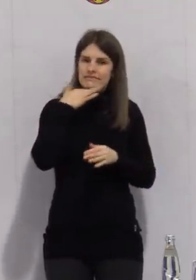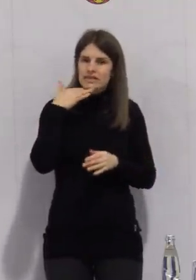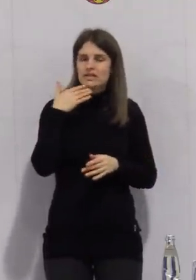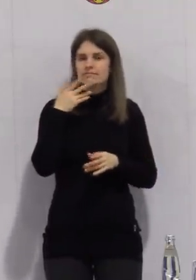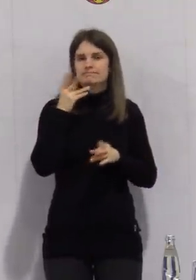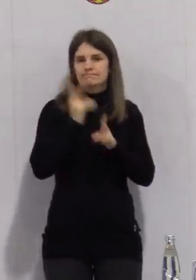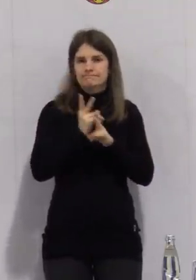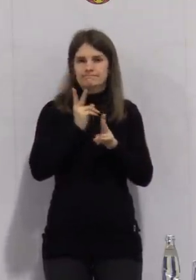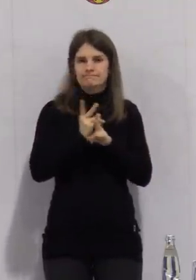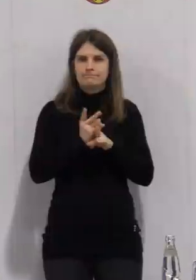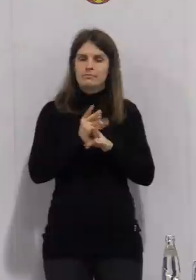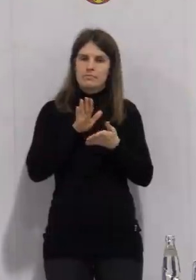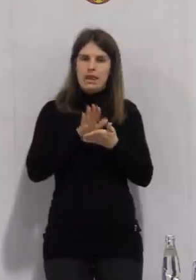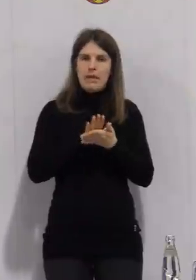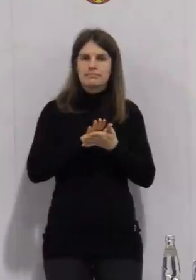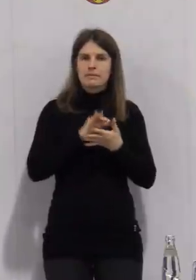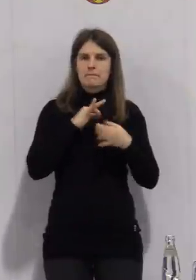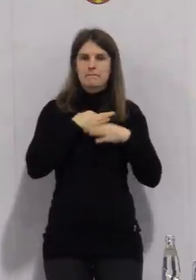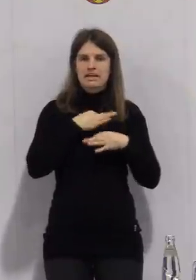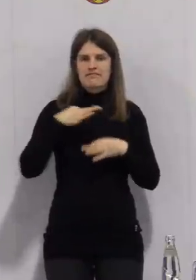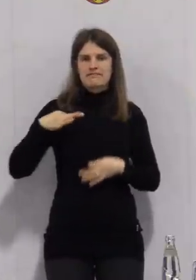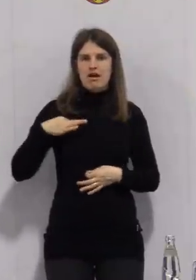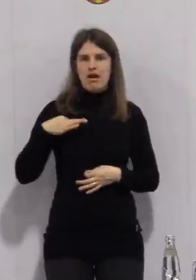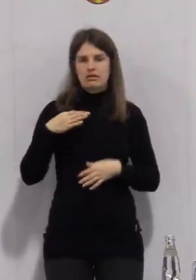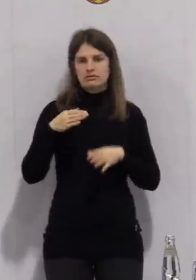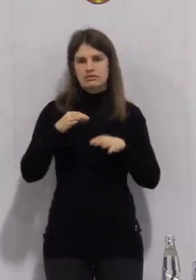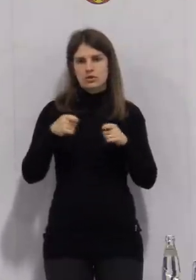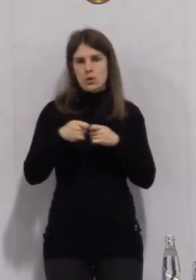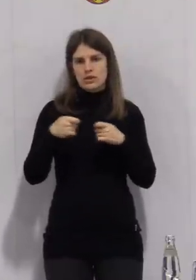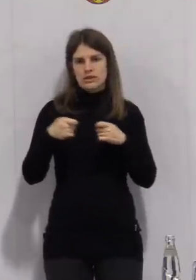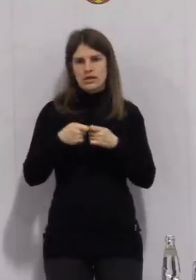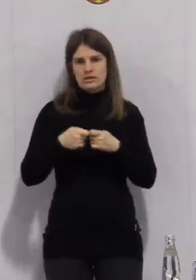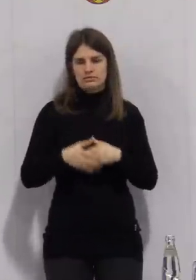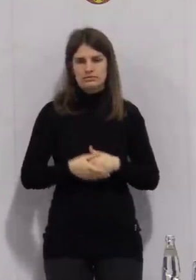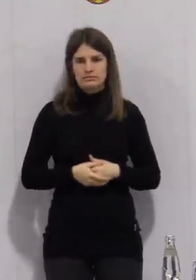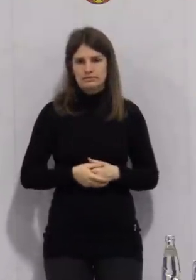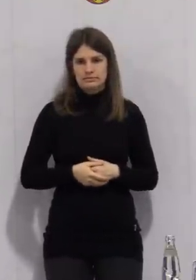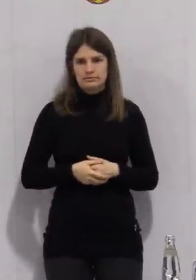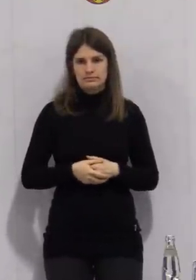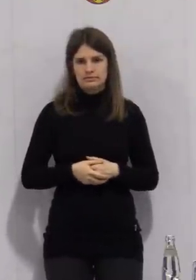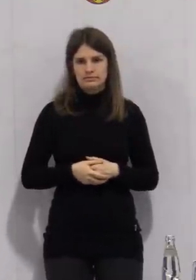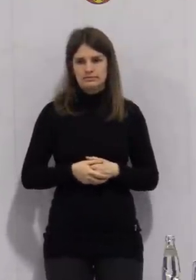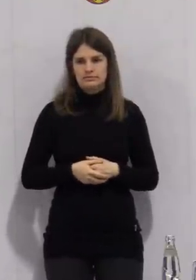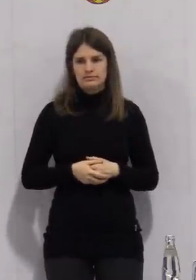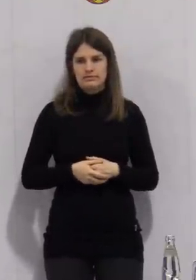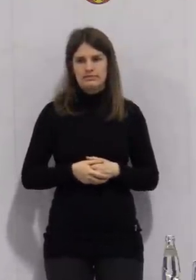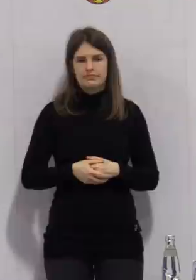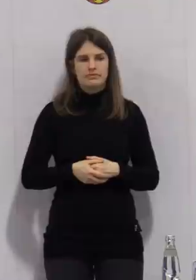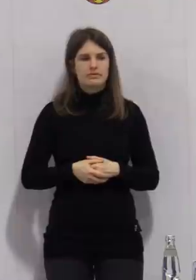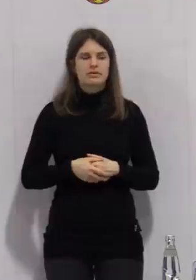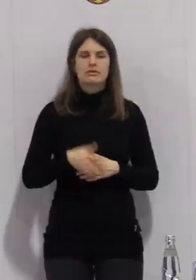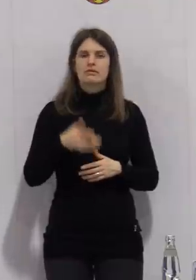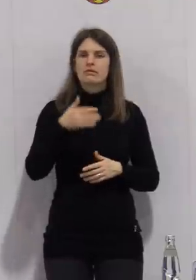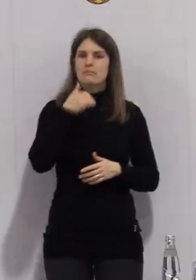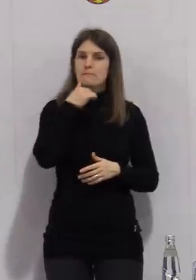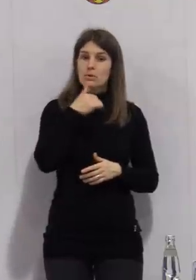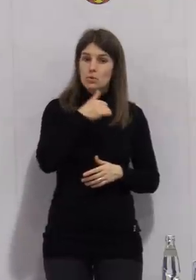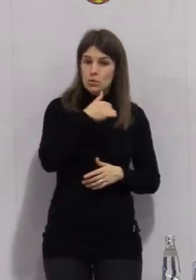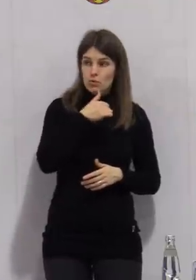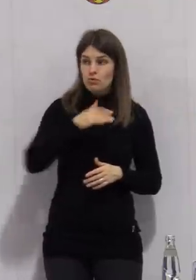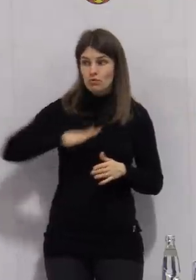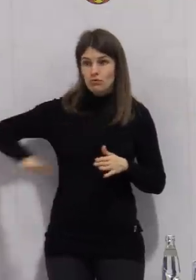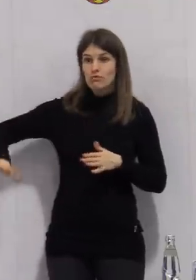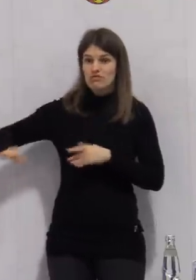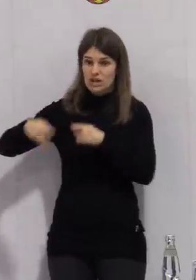der privaten Kontakte, es gibt Infektionen im Bereich des beruflichen Umfeldes, besonders